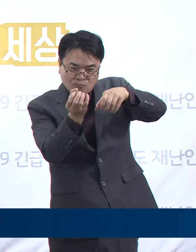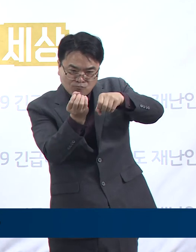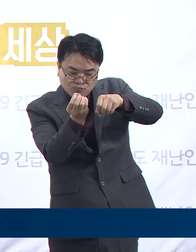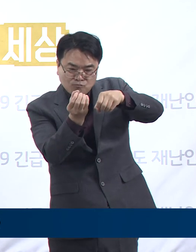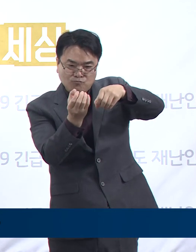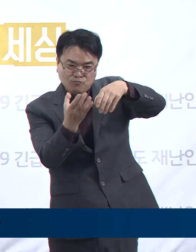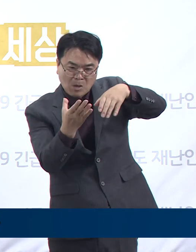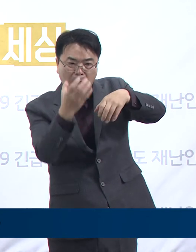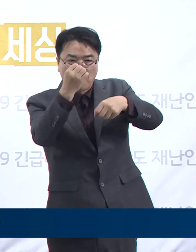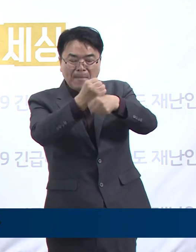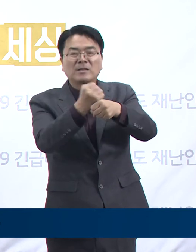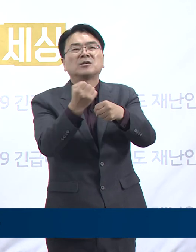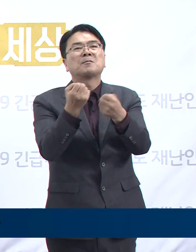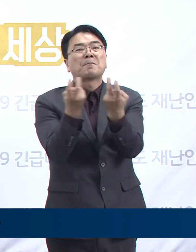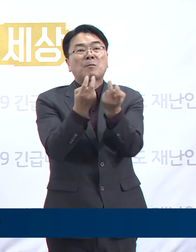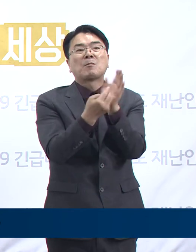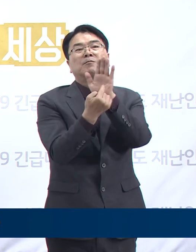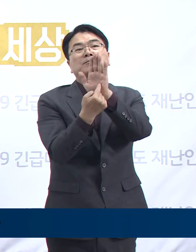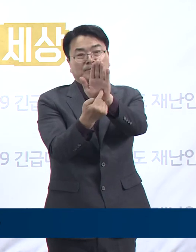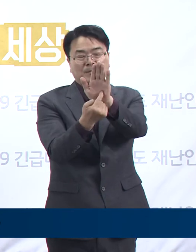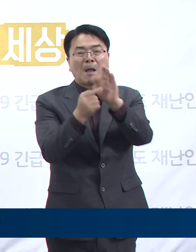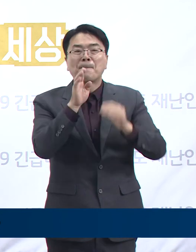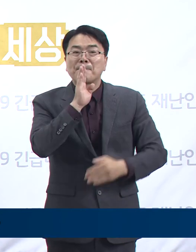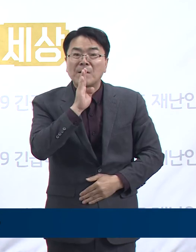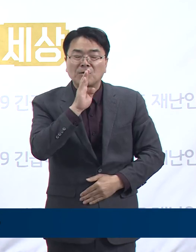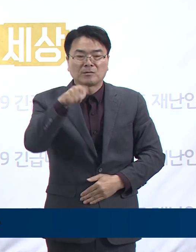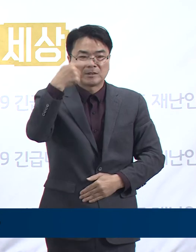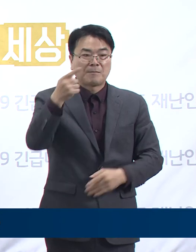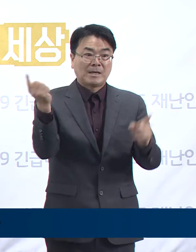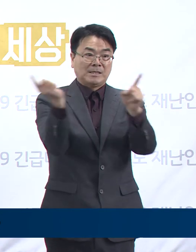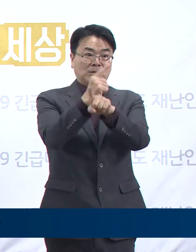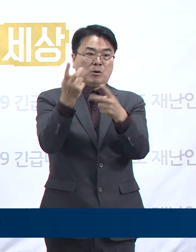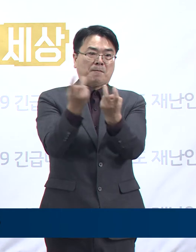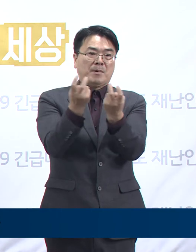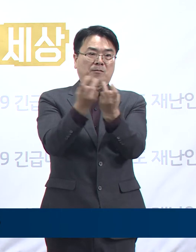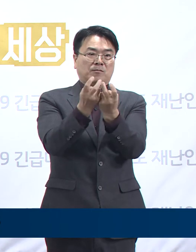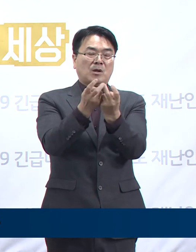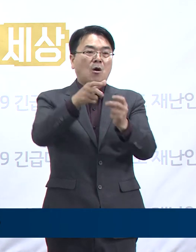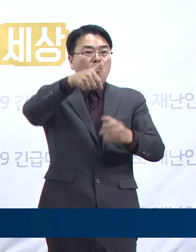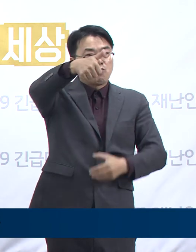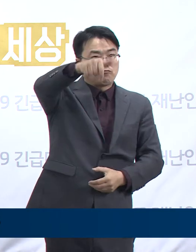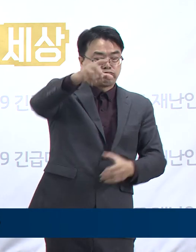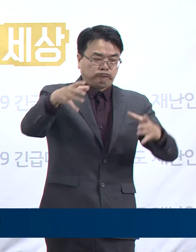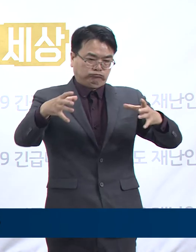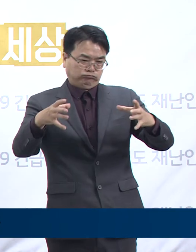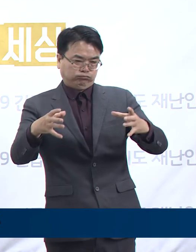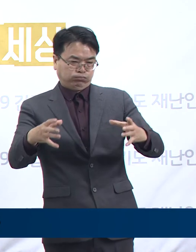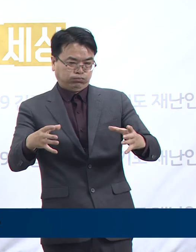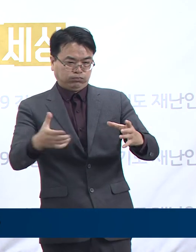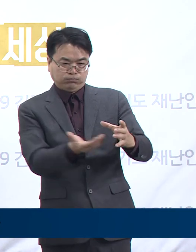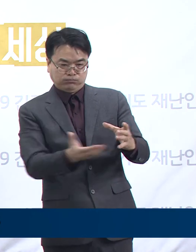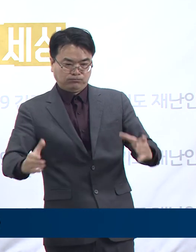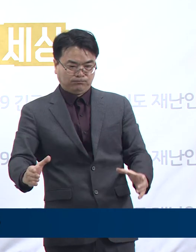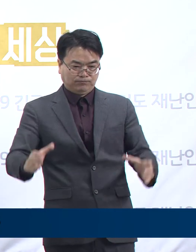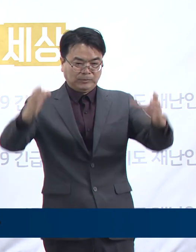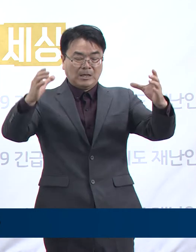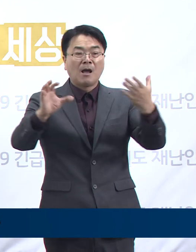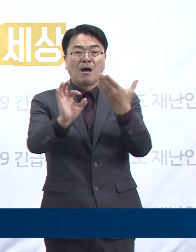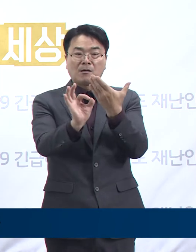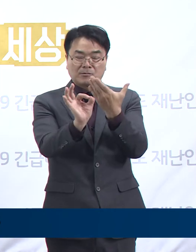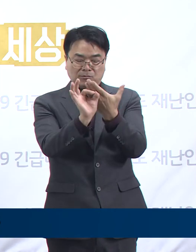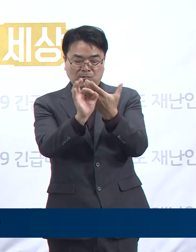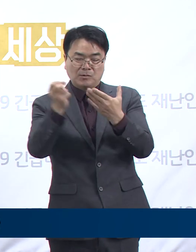것입니다. 그리고 우리의 치료자원은 흘러내린 물을 담아내는 용기입니다. 그 물통의 폭이 넓고